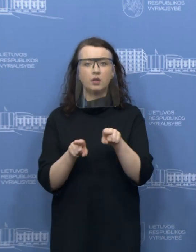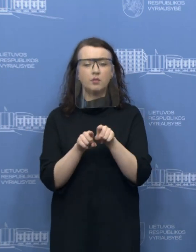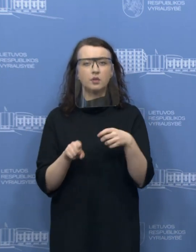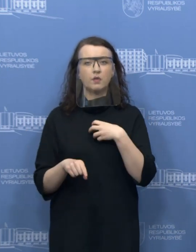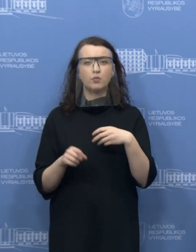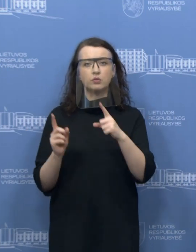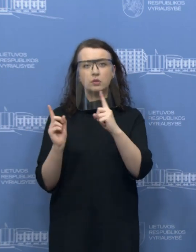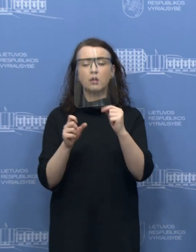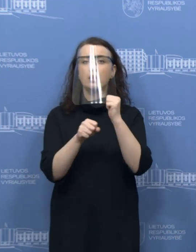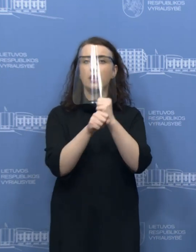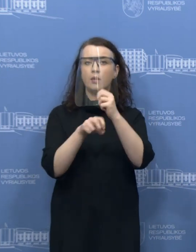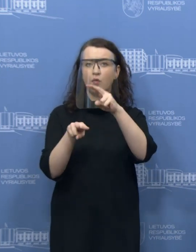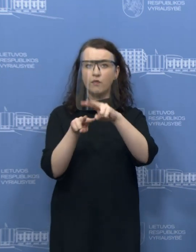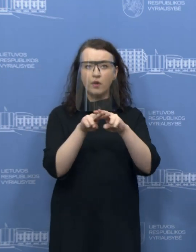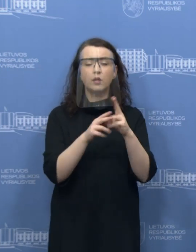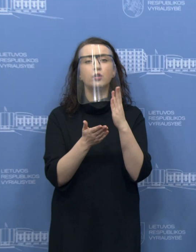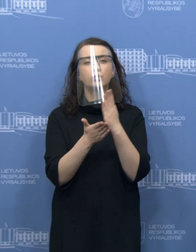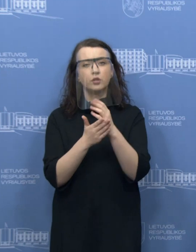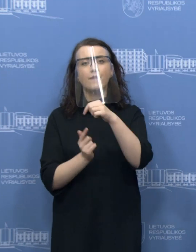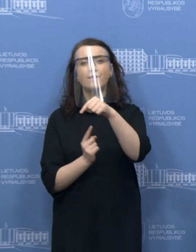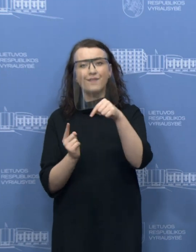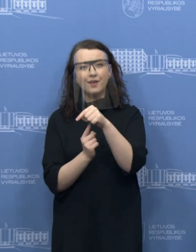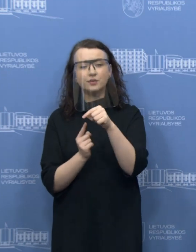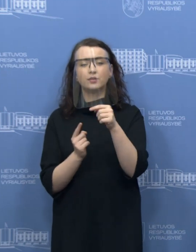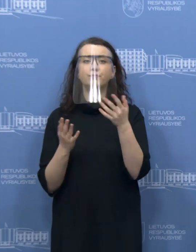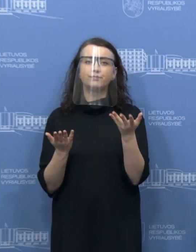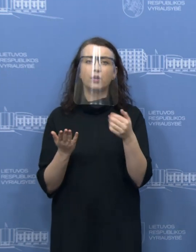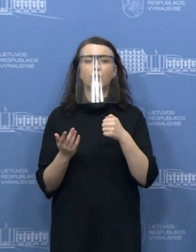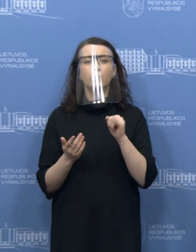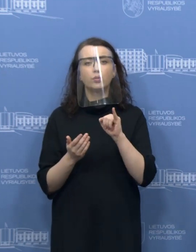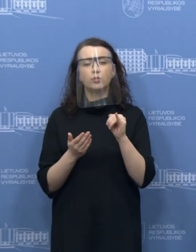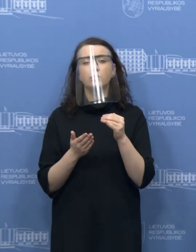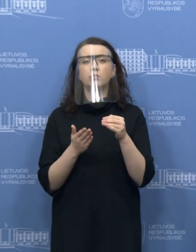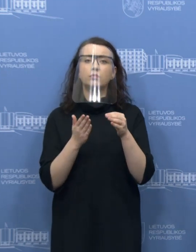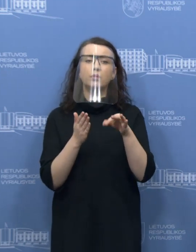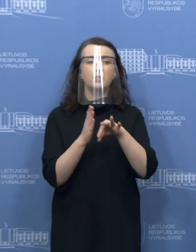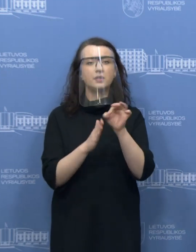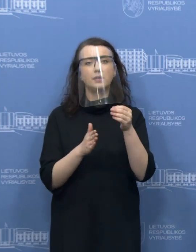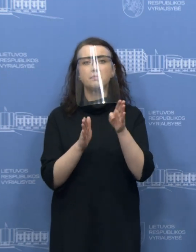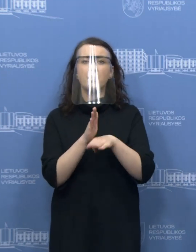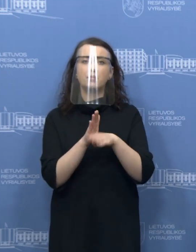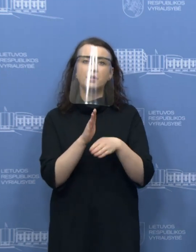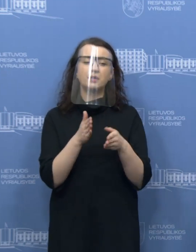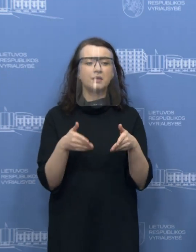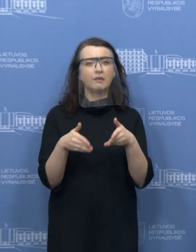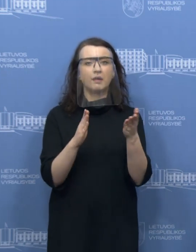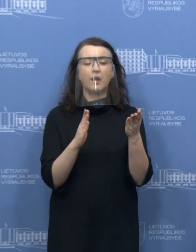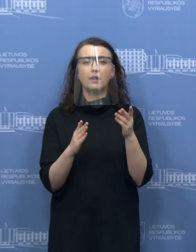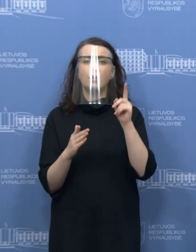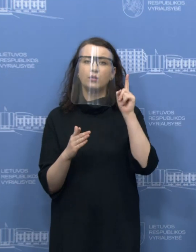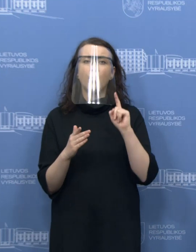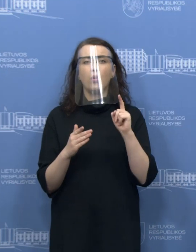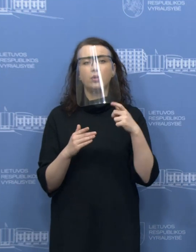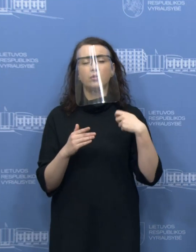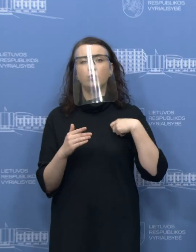vietų. Tačiau dalis verslai rankas tiesiog paprastesnį kelią, nori minimizuoti savo nuostolius,